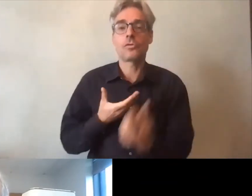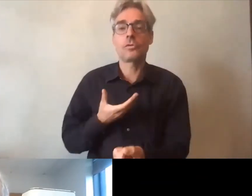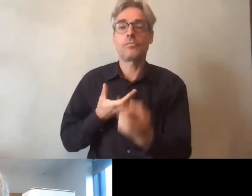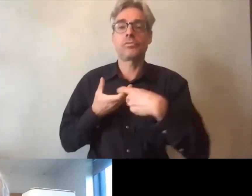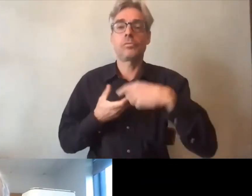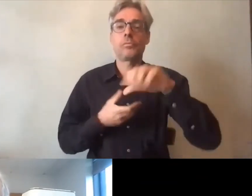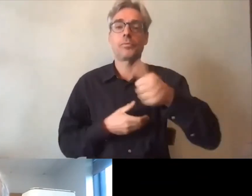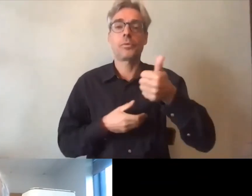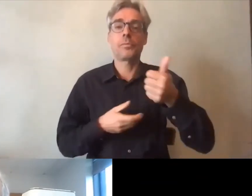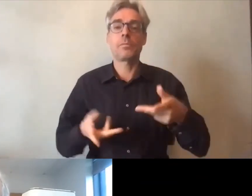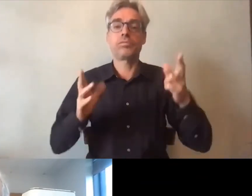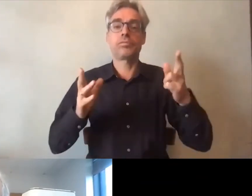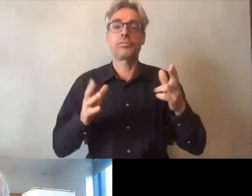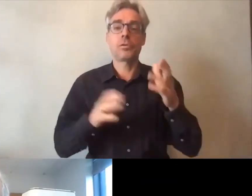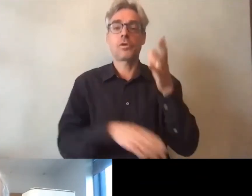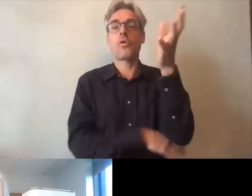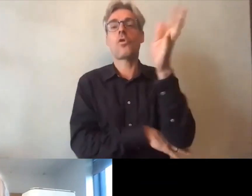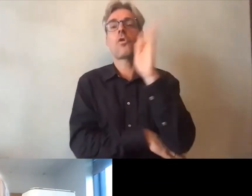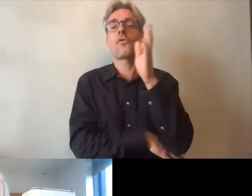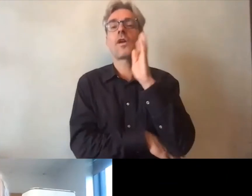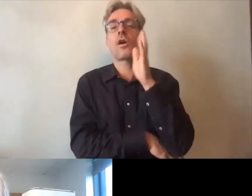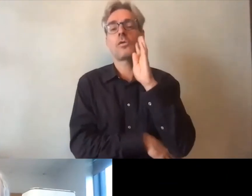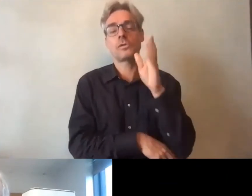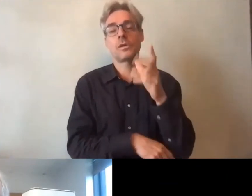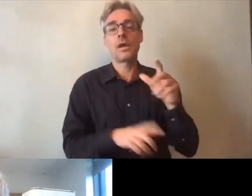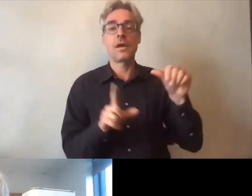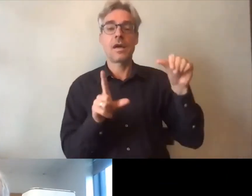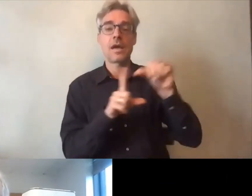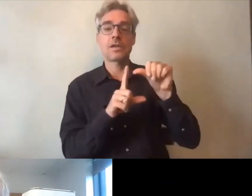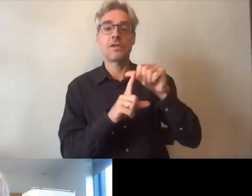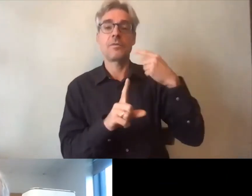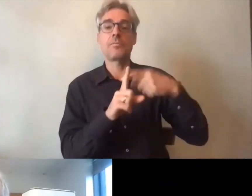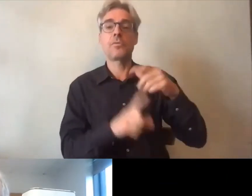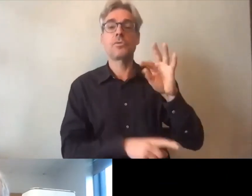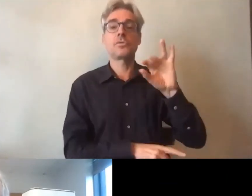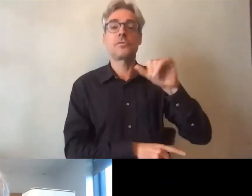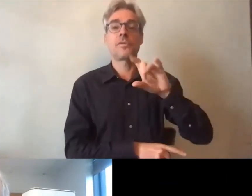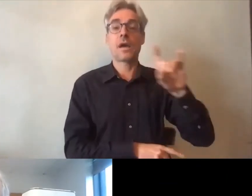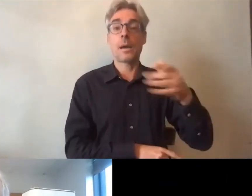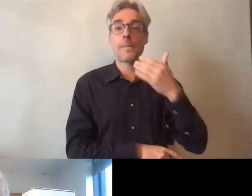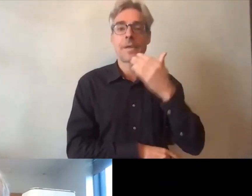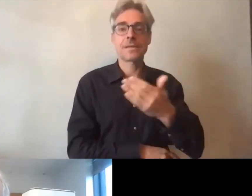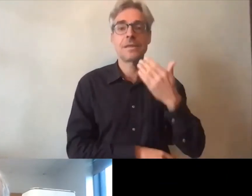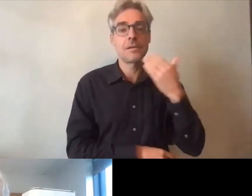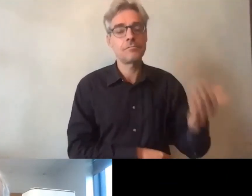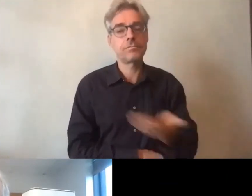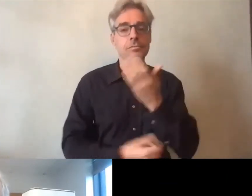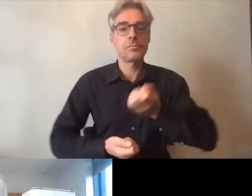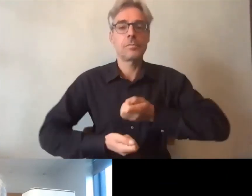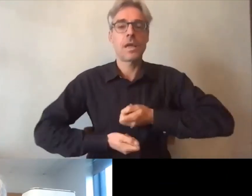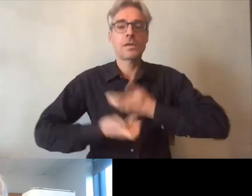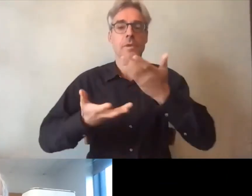cette grande première qui nous unit la FIRA et la GEPHIP sur cette séquence et je vous cède immédiatement la parole